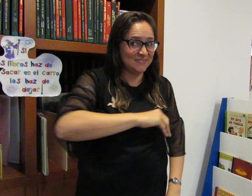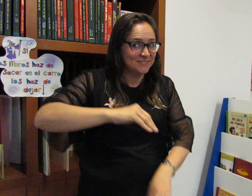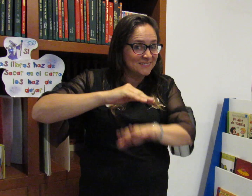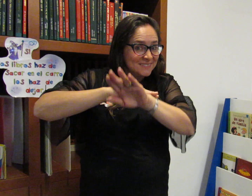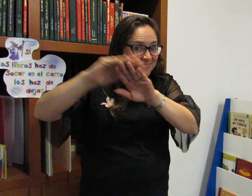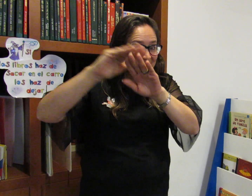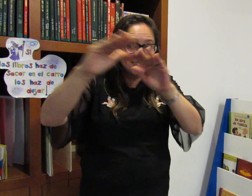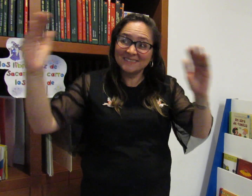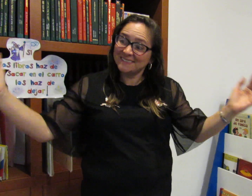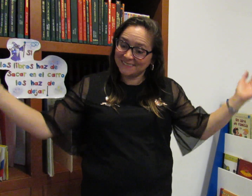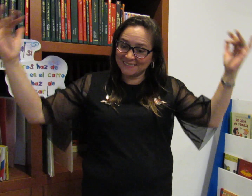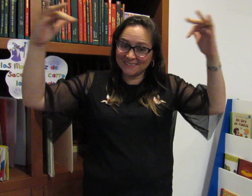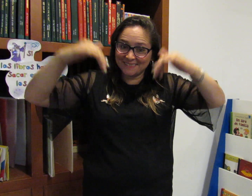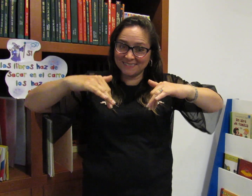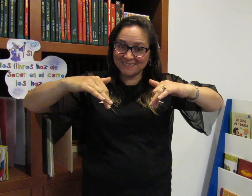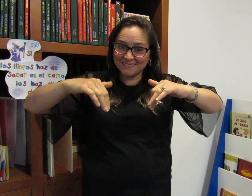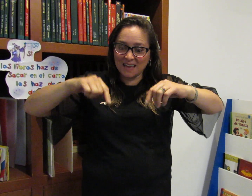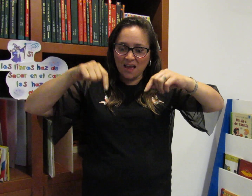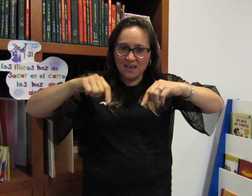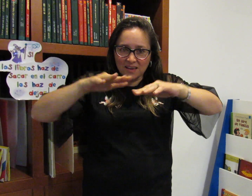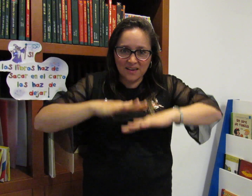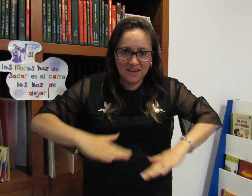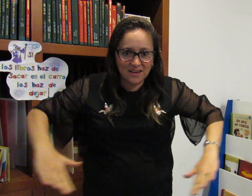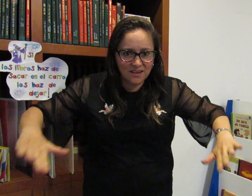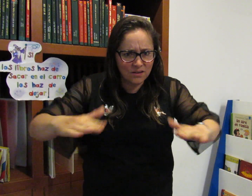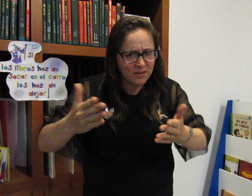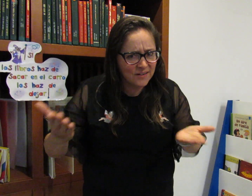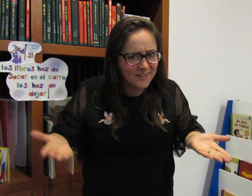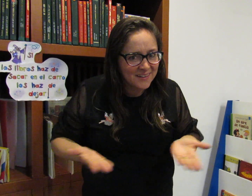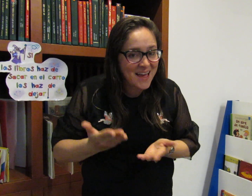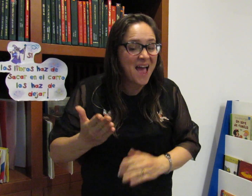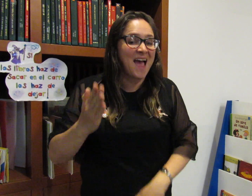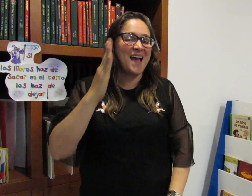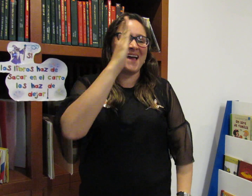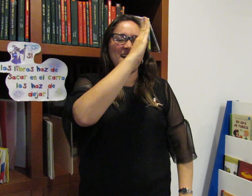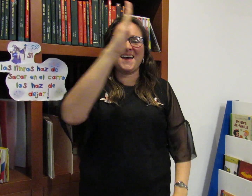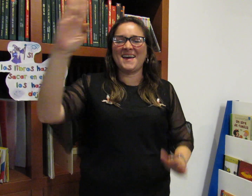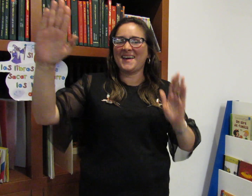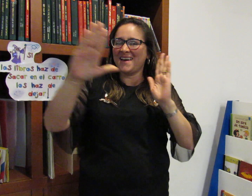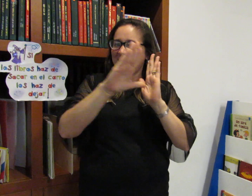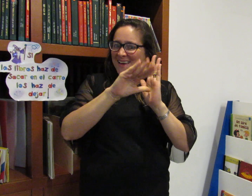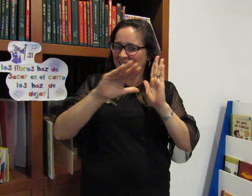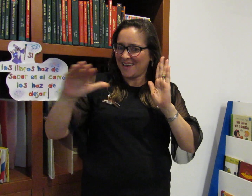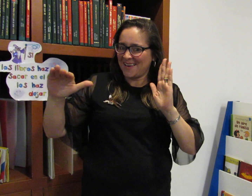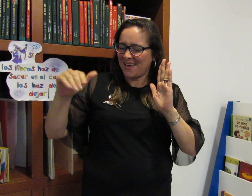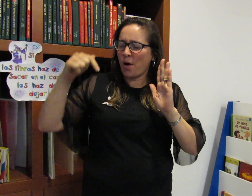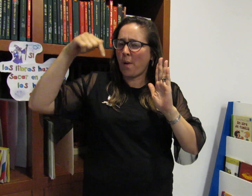Hola a todos, los quiero invitar a la biblioteca Luis Ángel Arango.